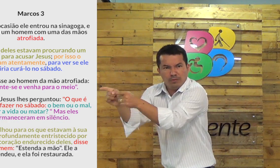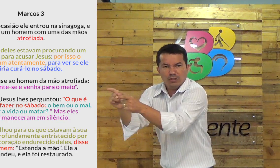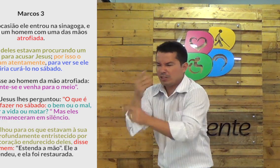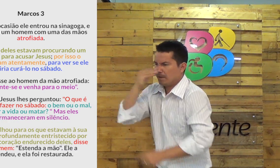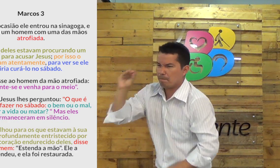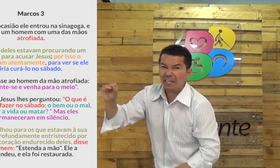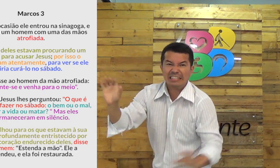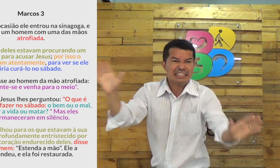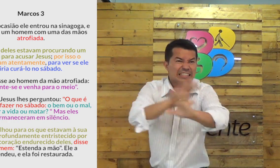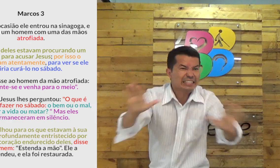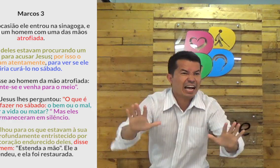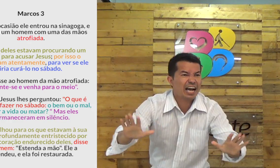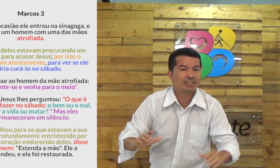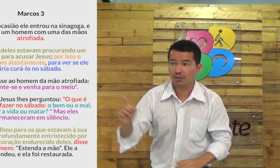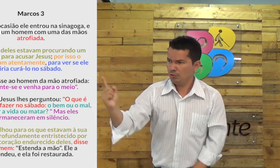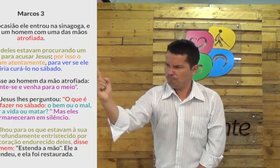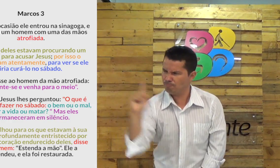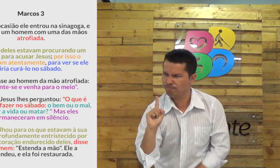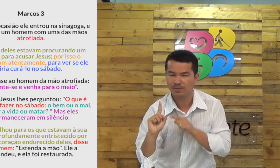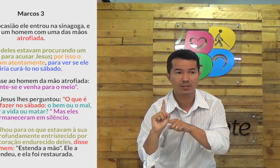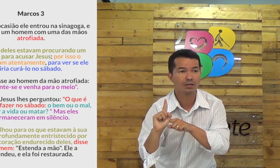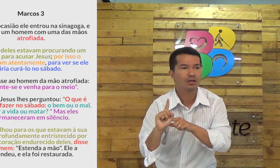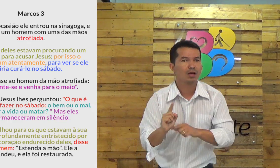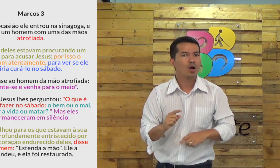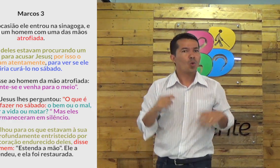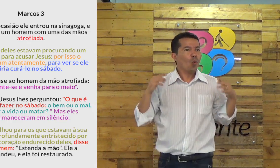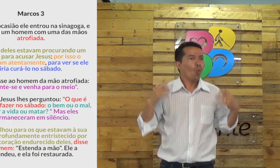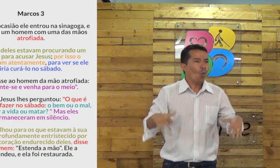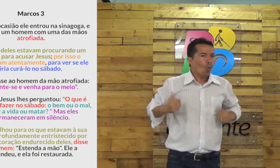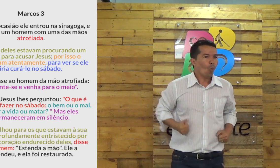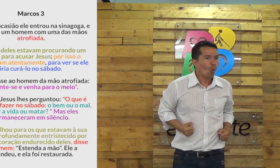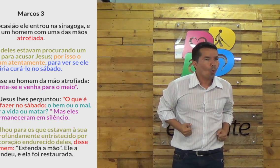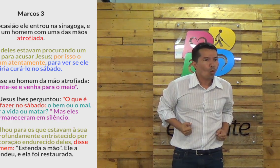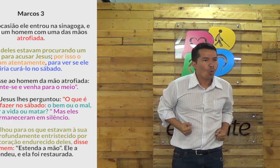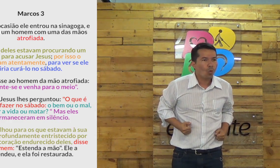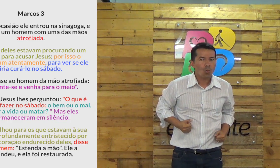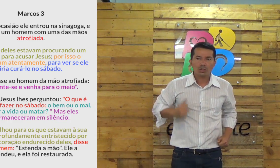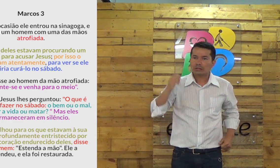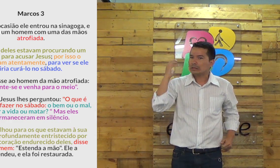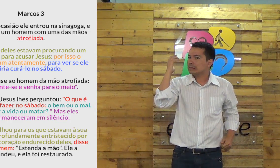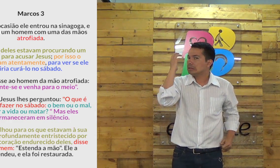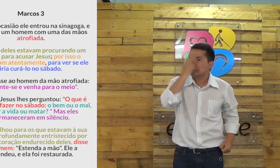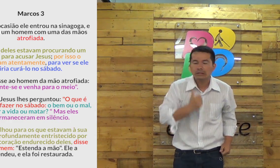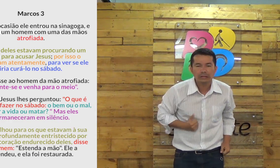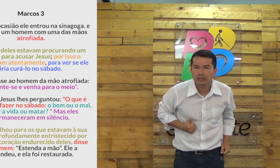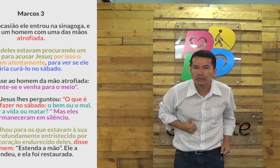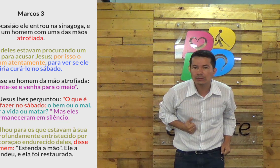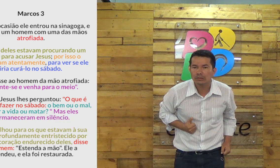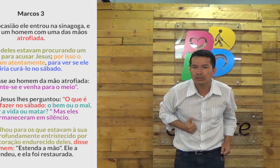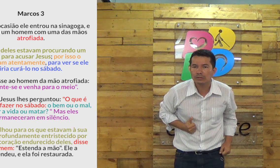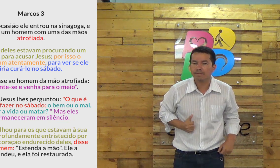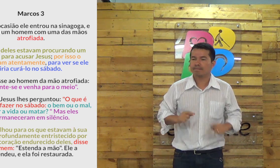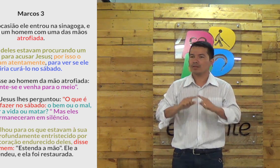E ele tenta ajudá-lo e não despreza. Ele traz aquele homem para o meio. Isso é tão bonito.